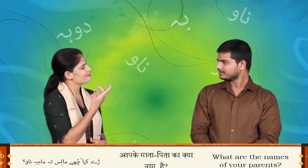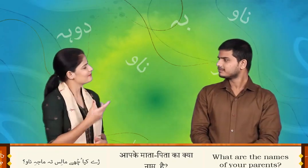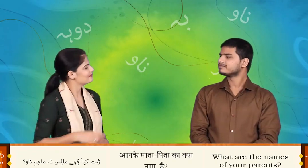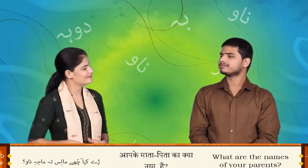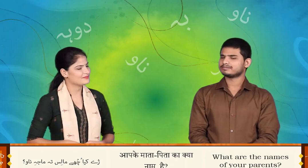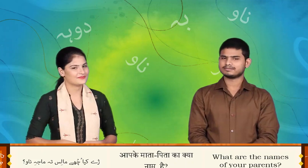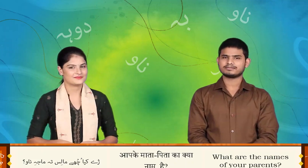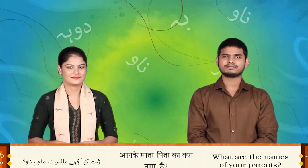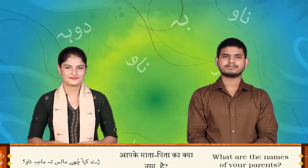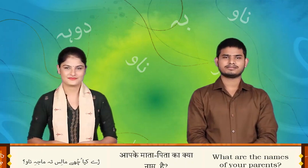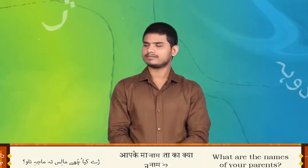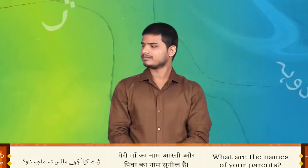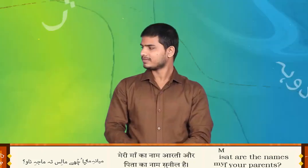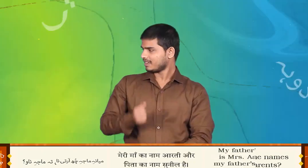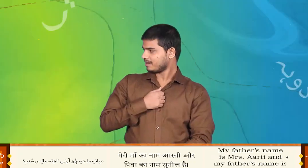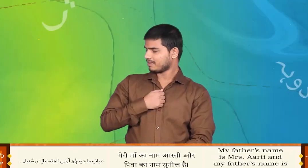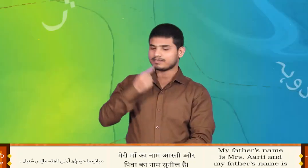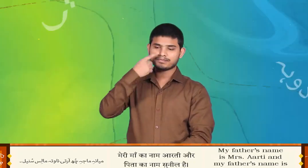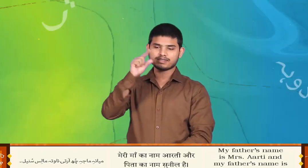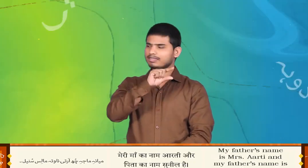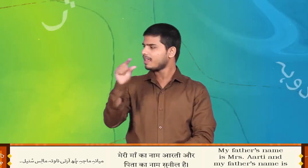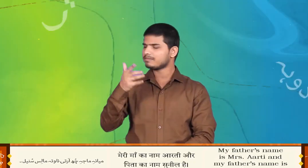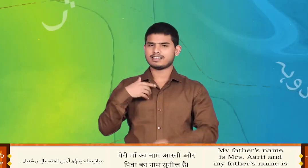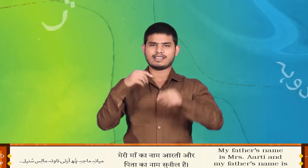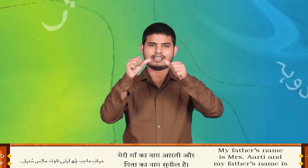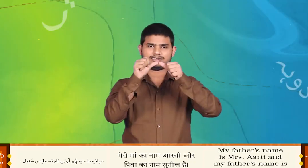इस तमाज नाव मेन माच्य आर्टी